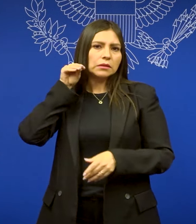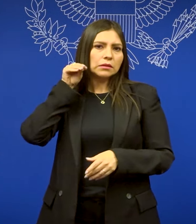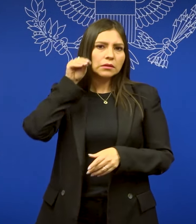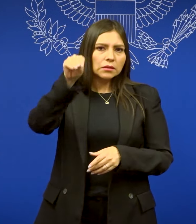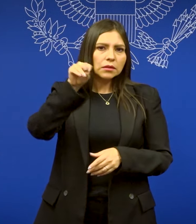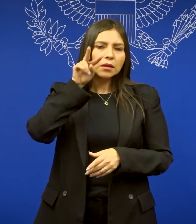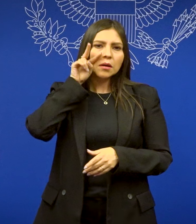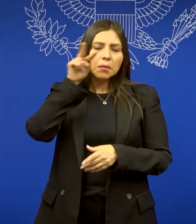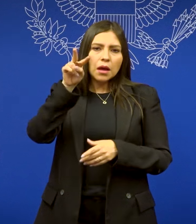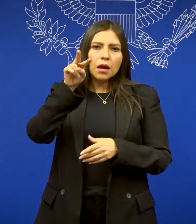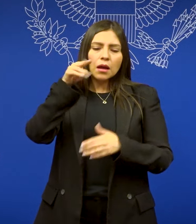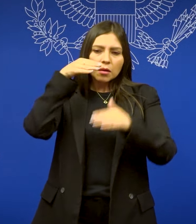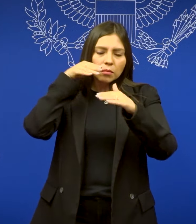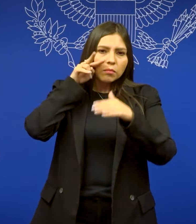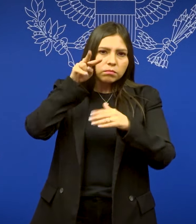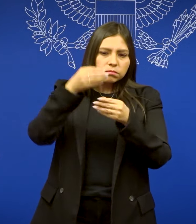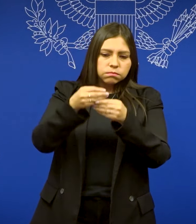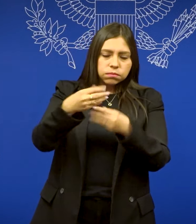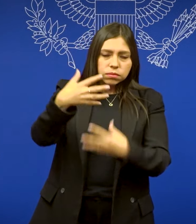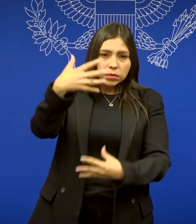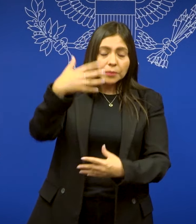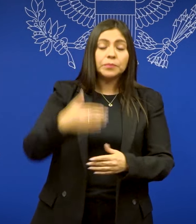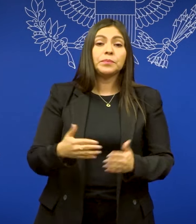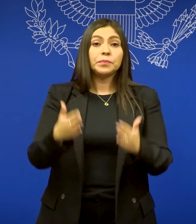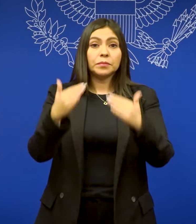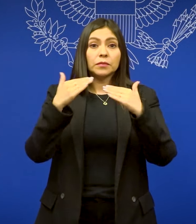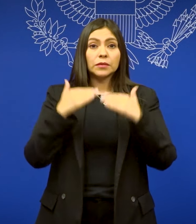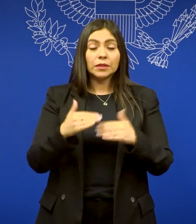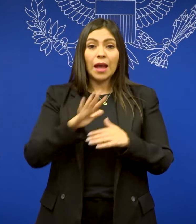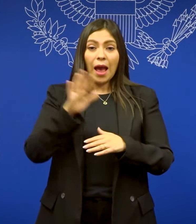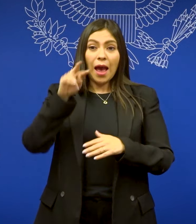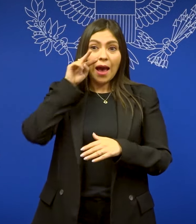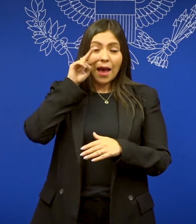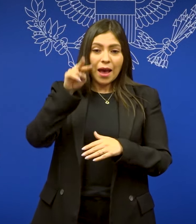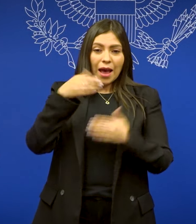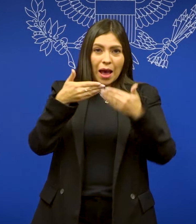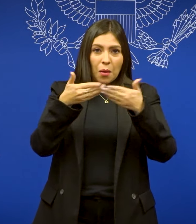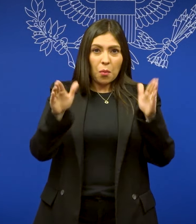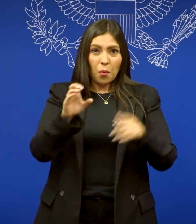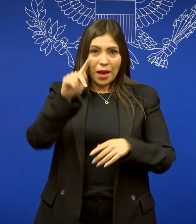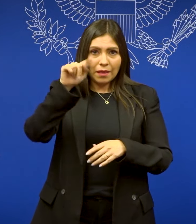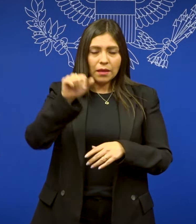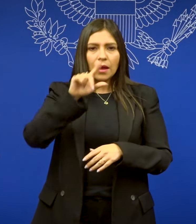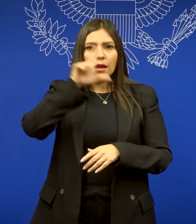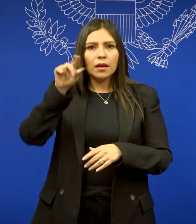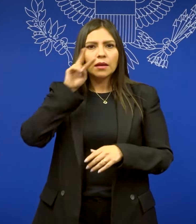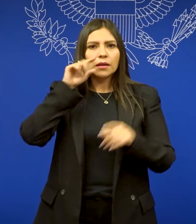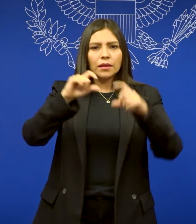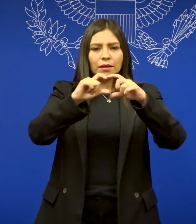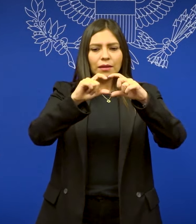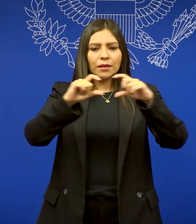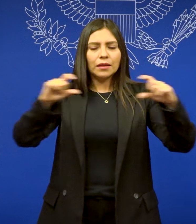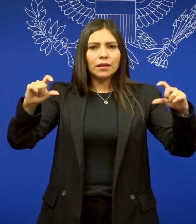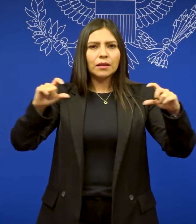contraseña para ingresar a tu cuenta. 3. Una vez dentro de la cuenta, aparecerá la página de